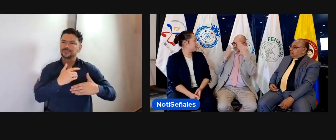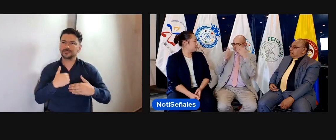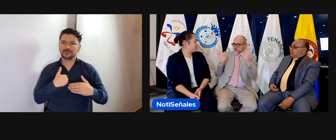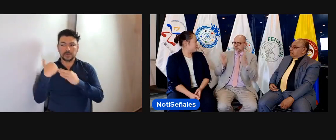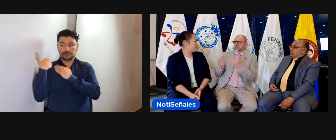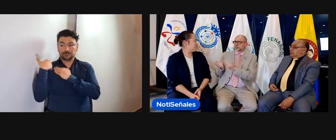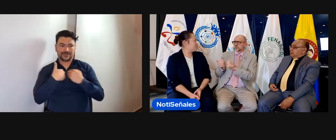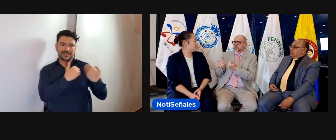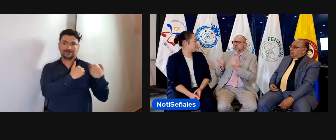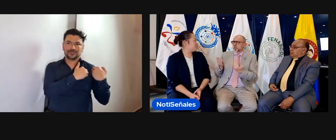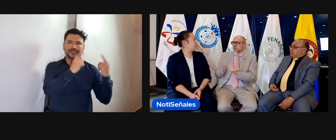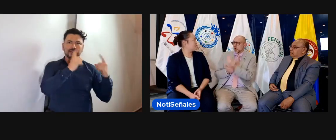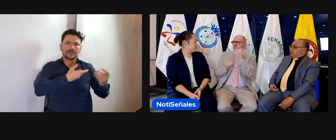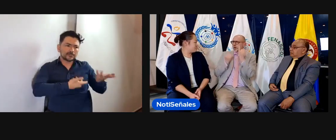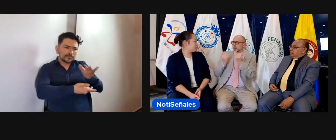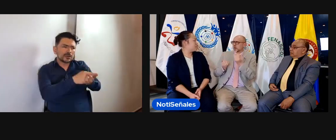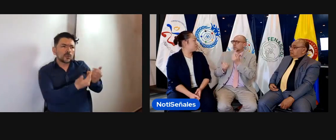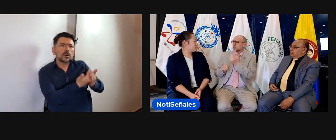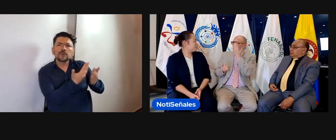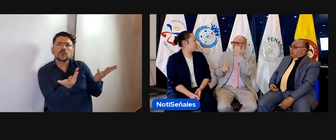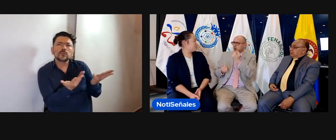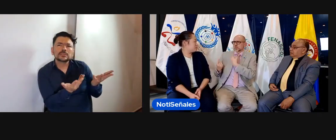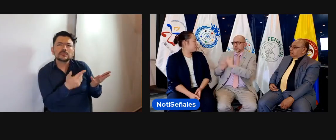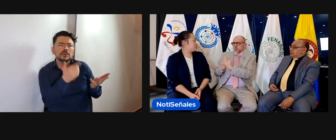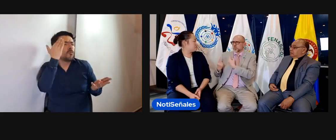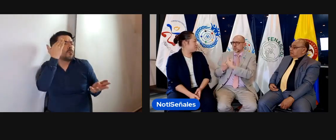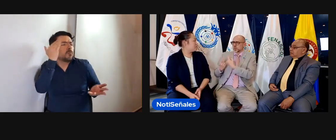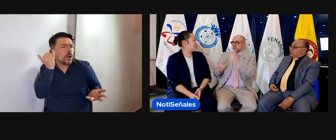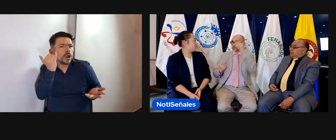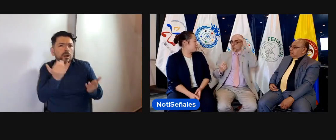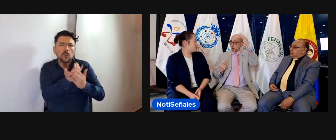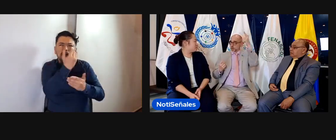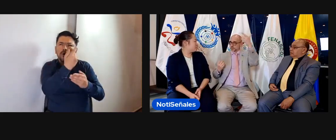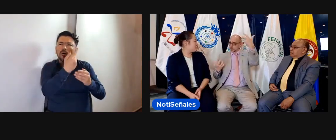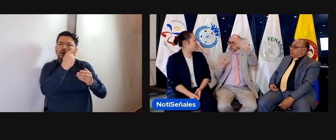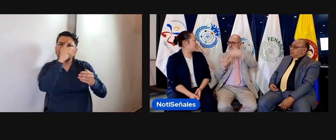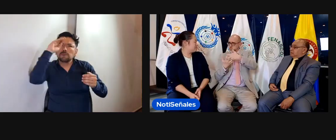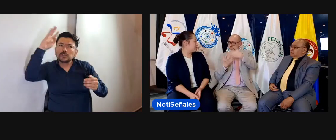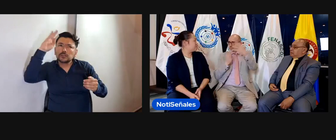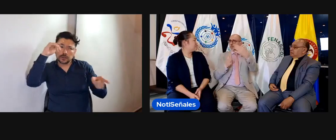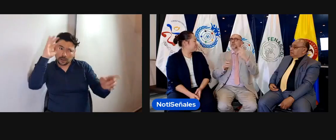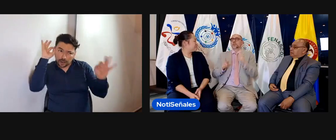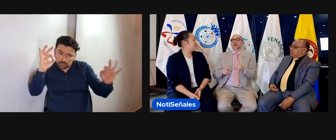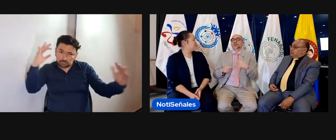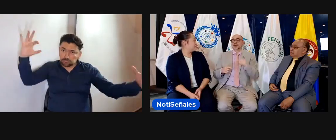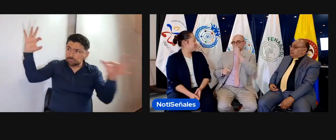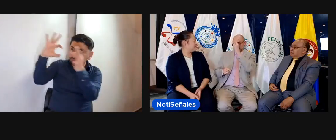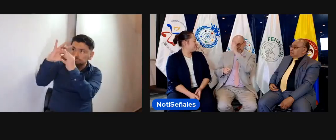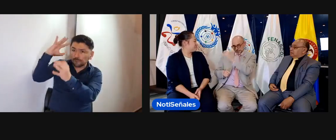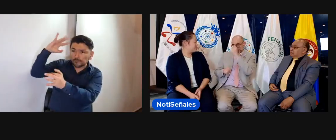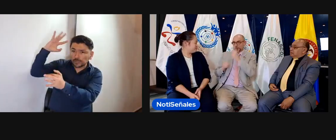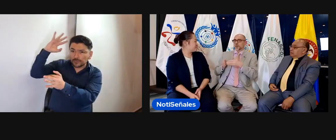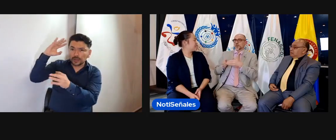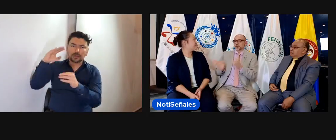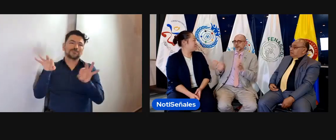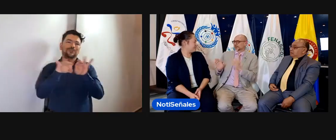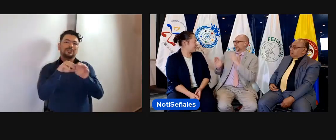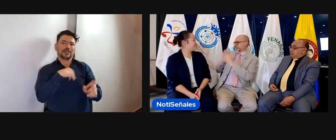Y nosotros, pues, lo que hacemos es que podemos reunirnos con ellos, preguntarles cómo va su trabajo, si